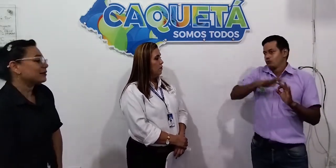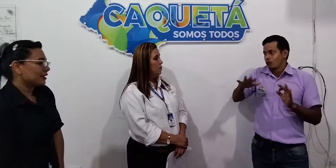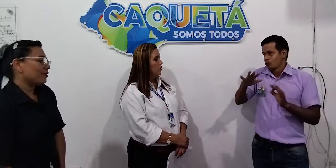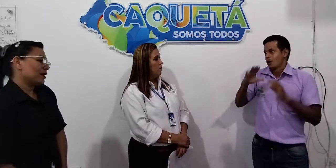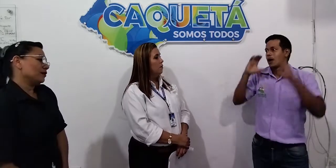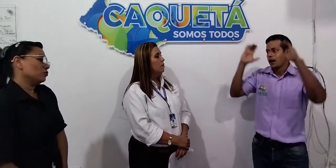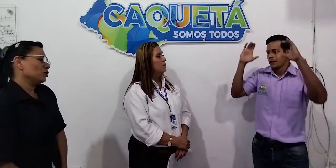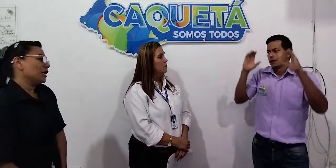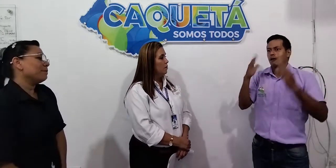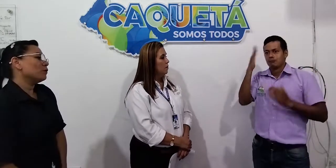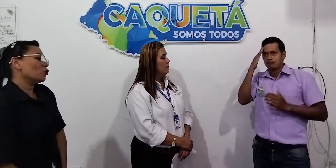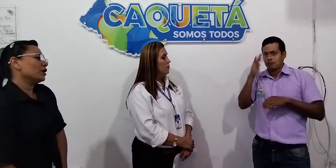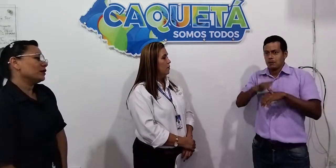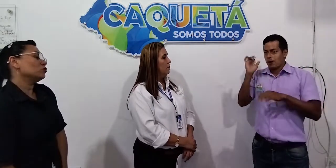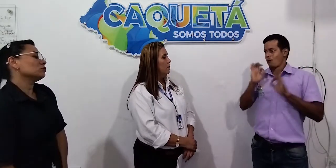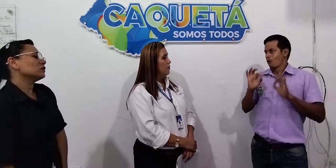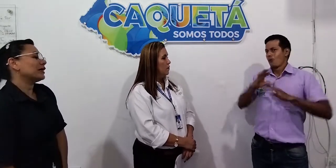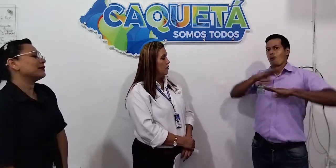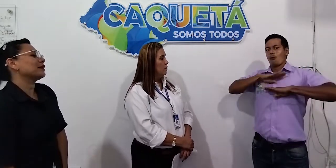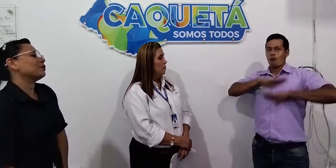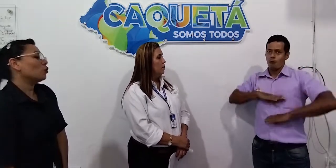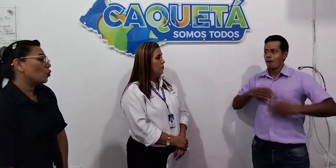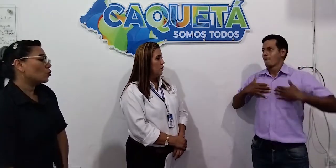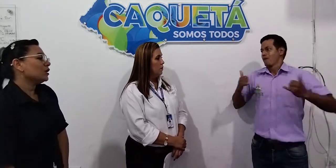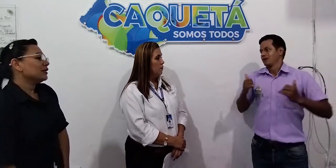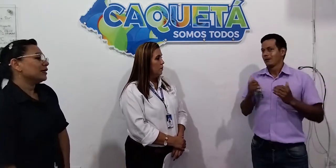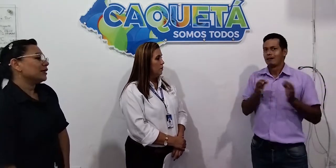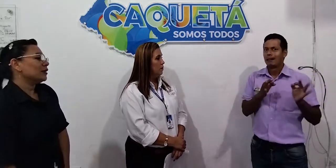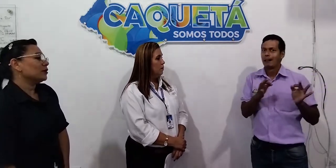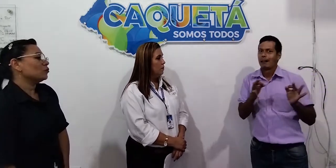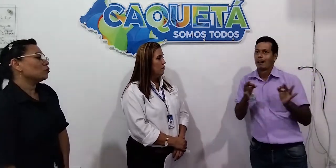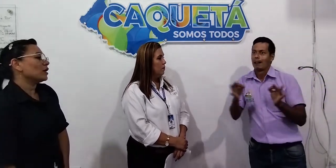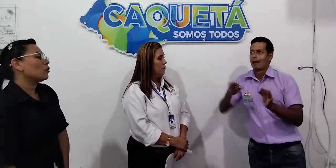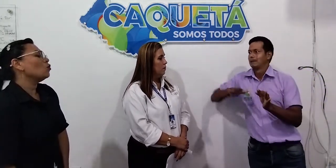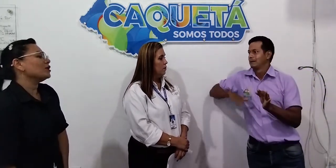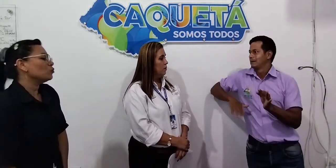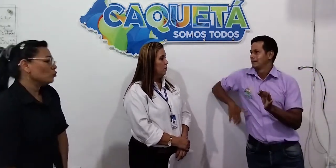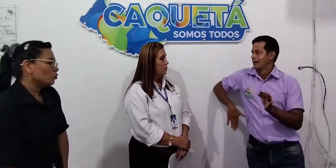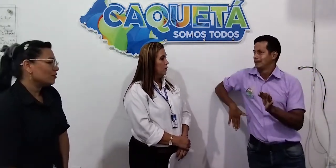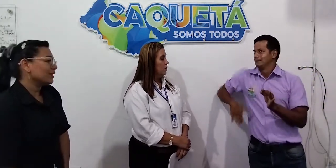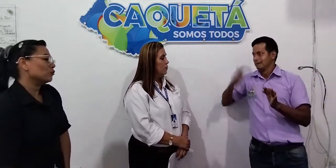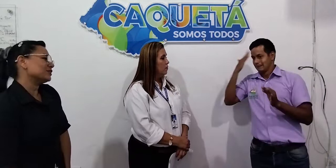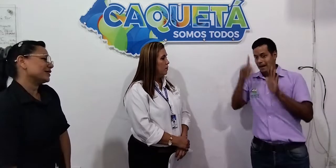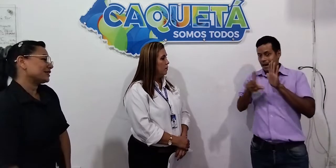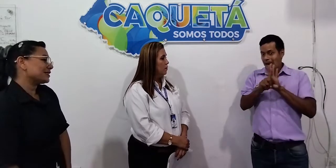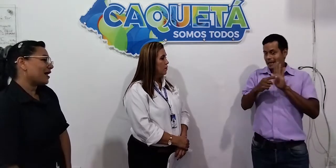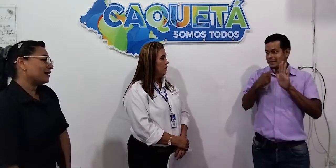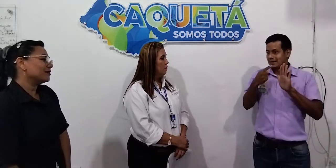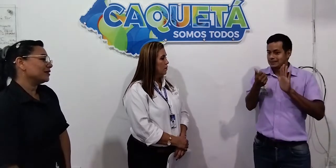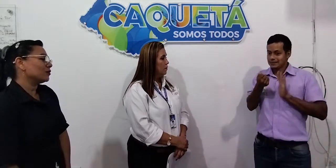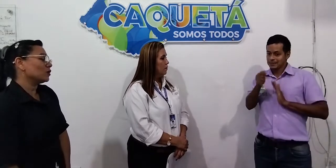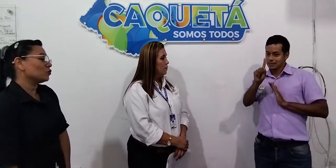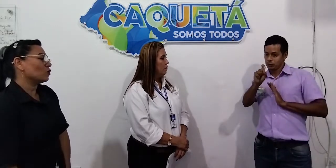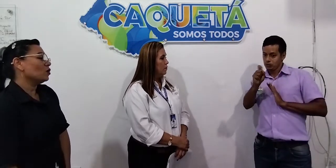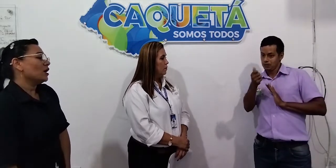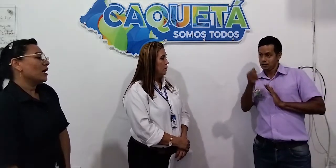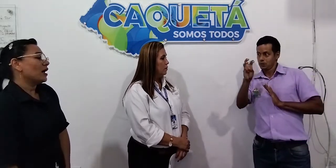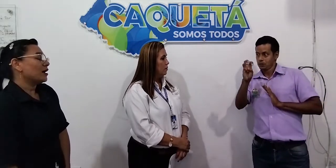trabajando en pro de un cajeta mejor, de una juventud que no esté atrasada en cuanto a